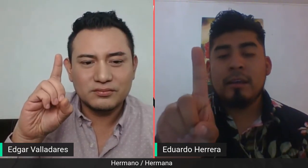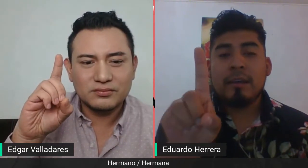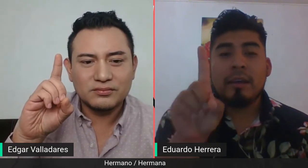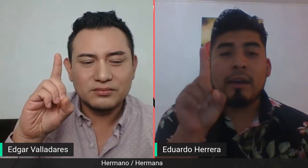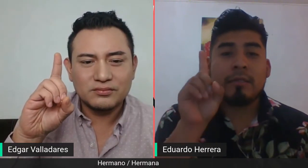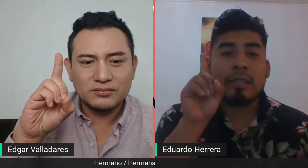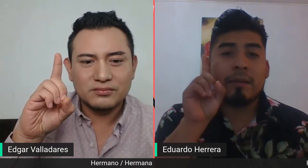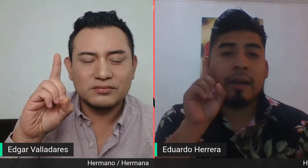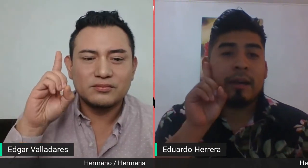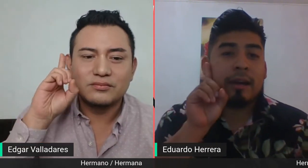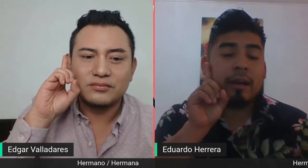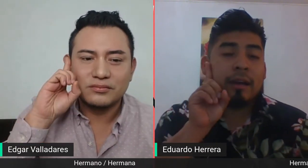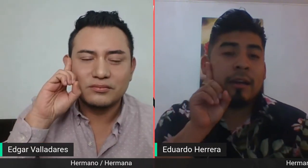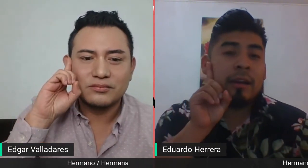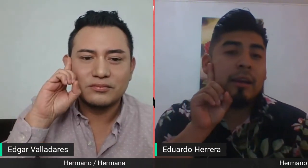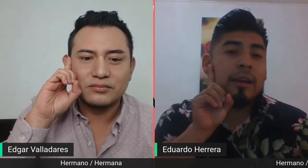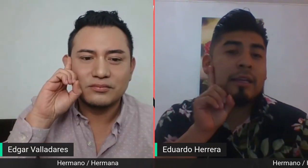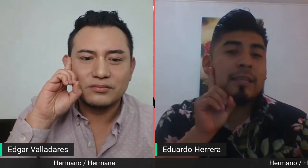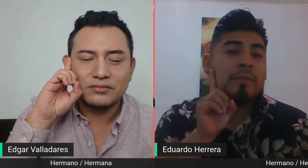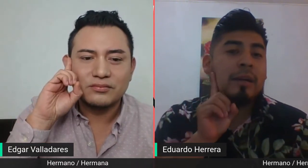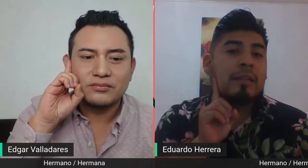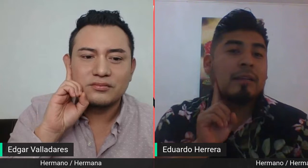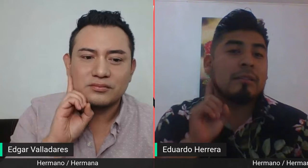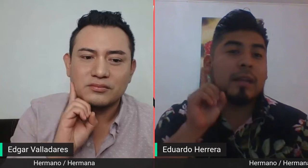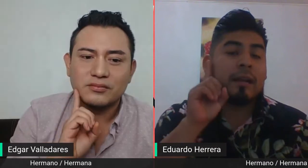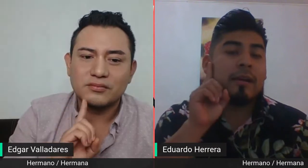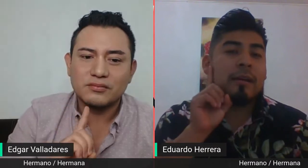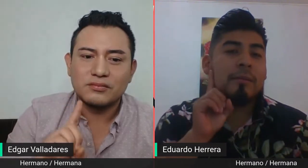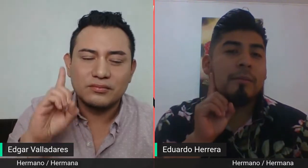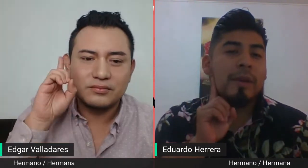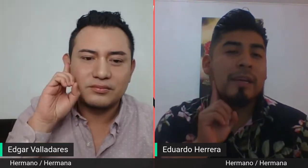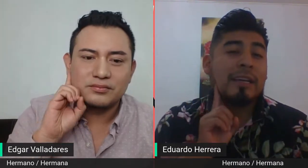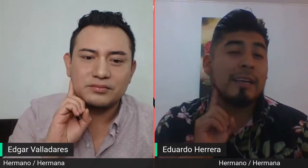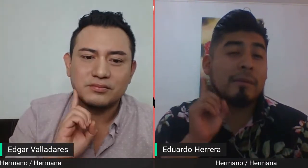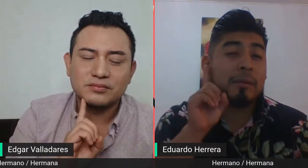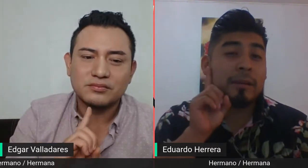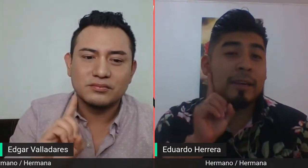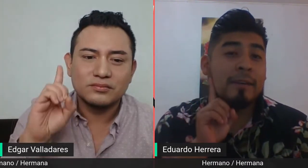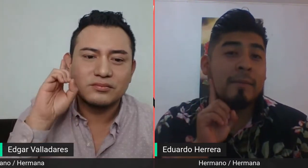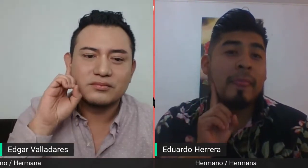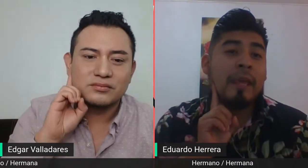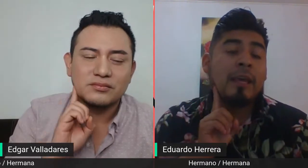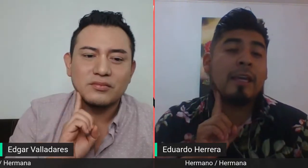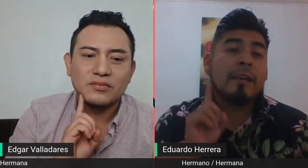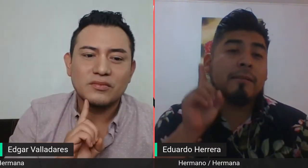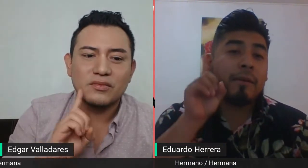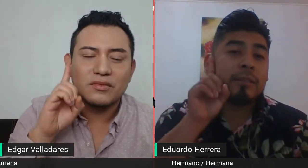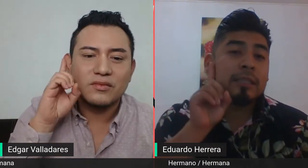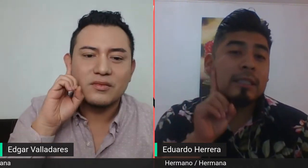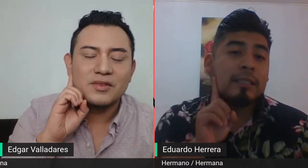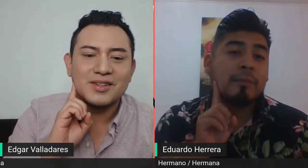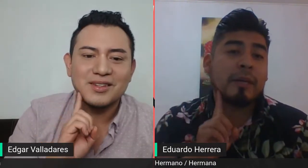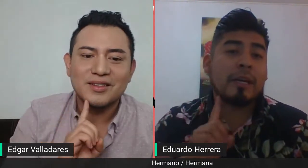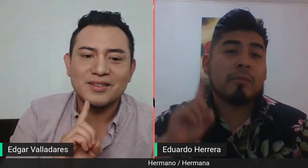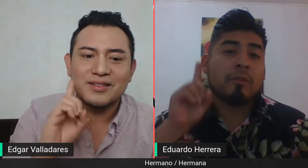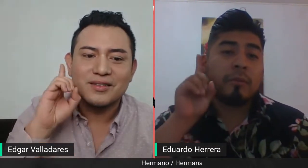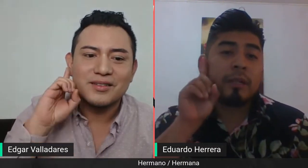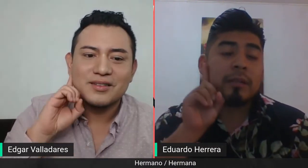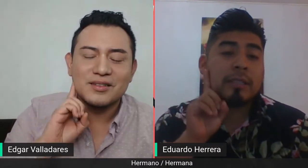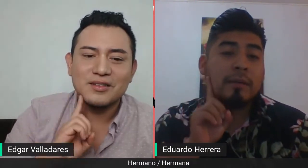La vamos a llevar en esta parte de nuestra mejilla, barbilla y vamos a hacer este pequeño movimiento hacia